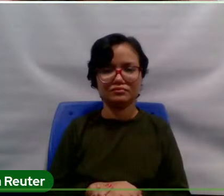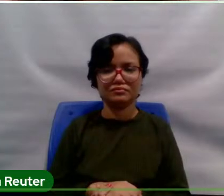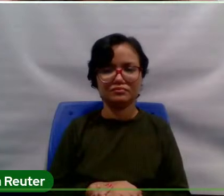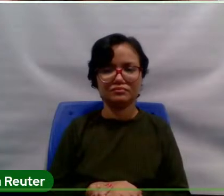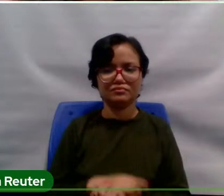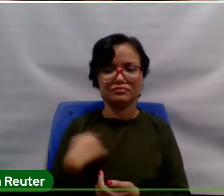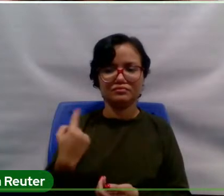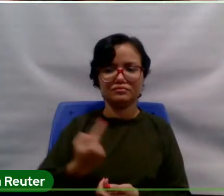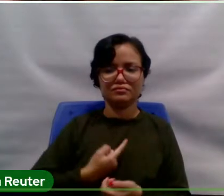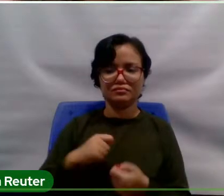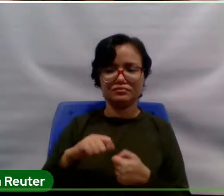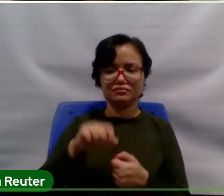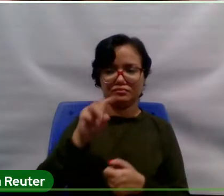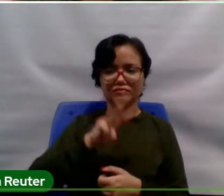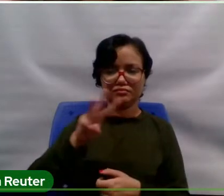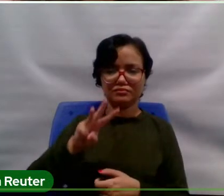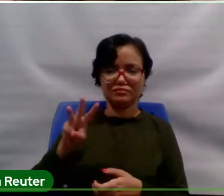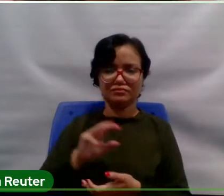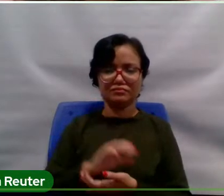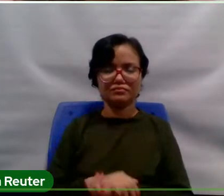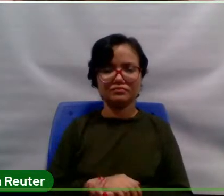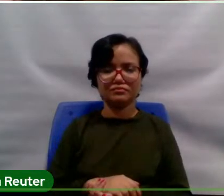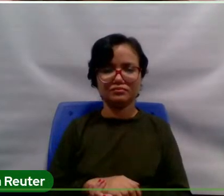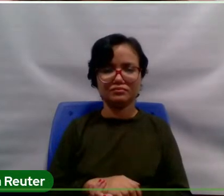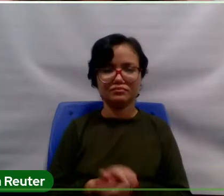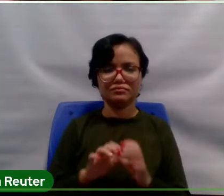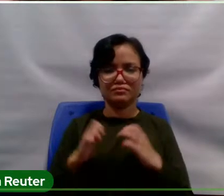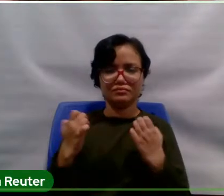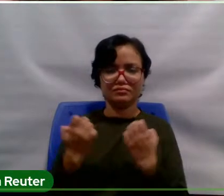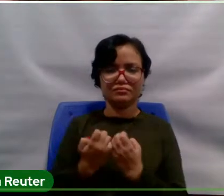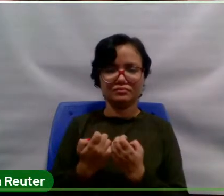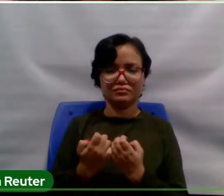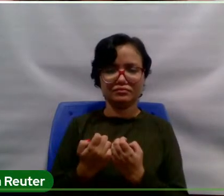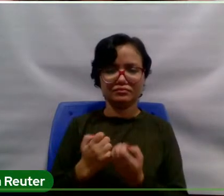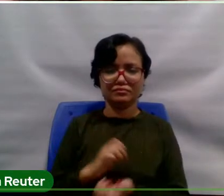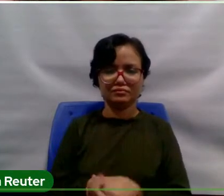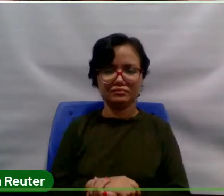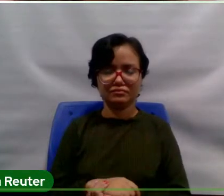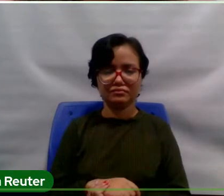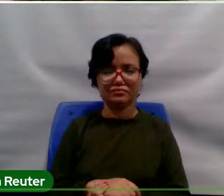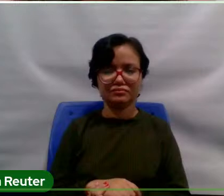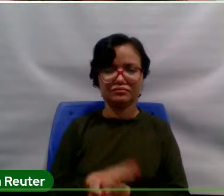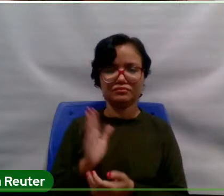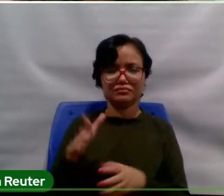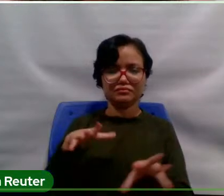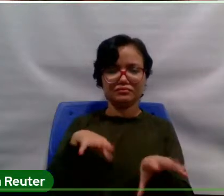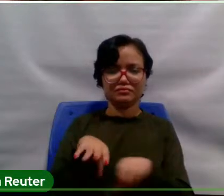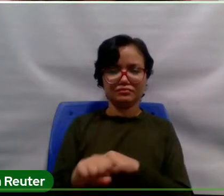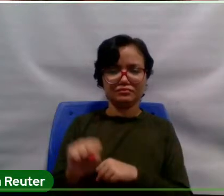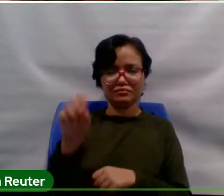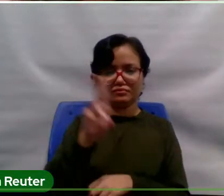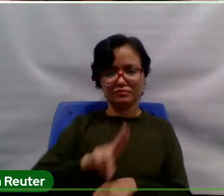né? Entre os alunos que estão ativos e os alunos que já se formaram na universidade.